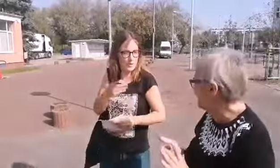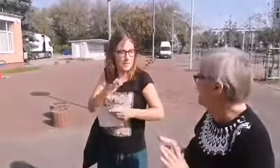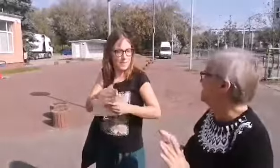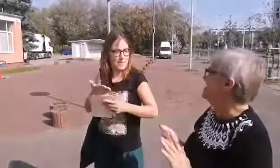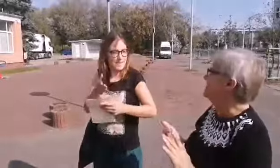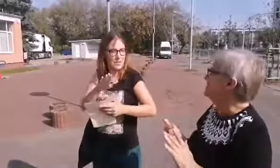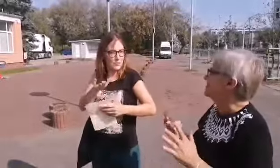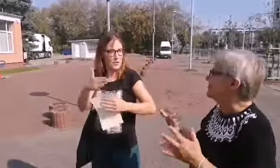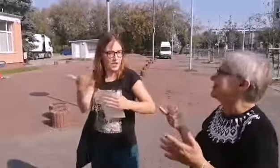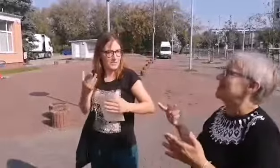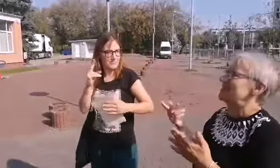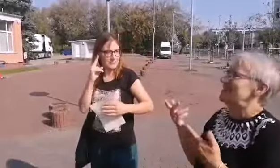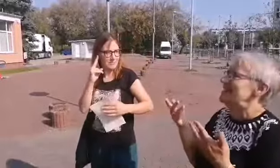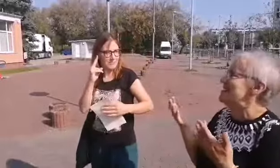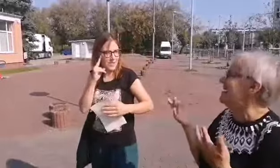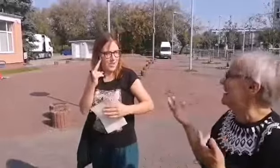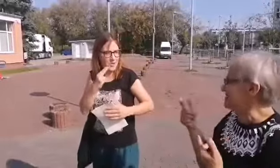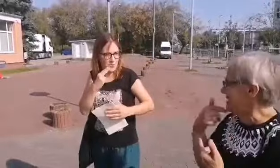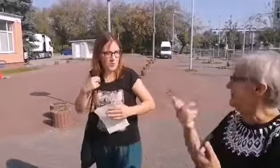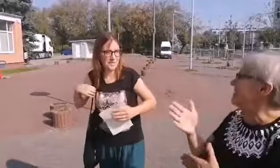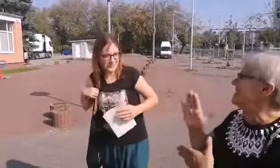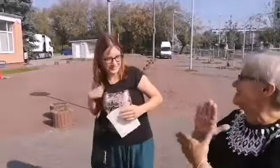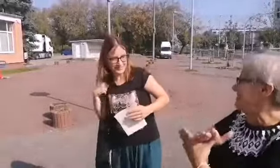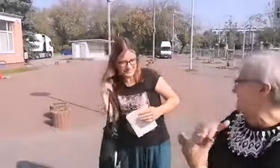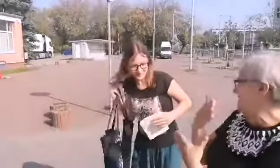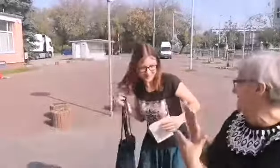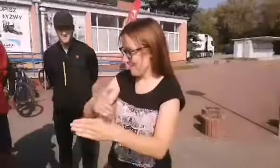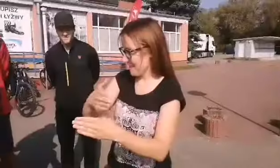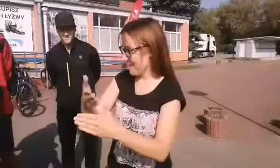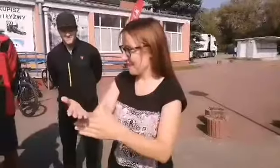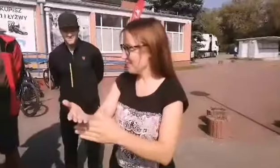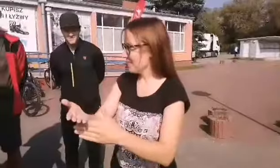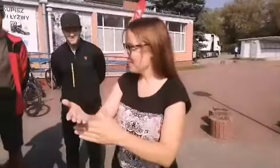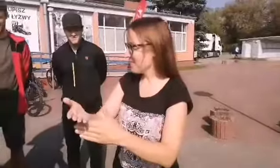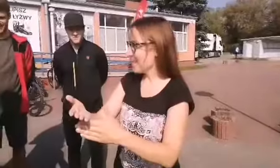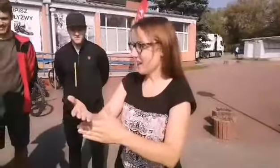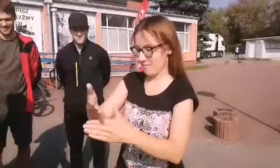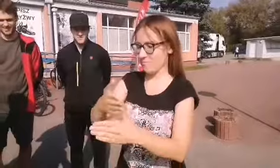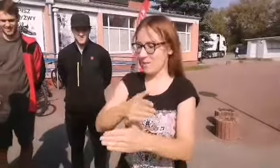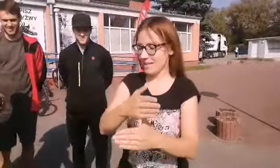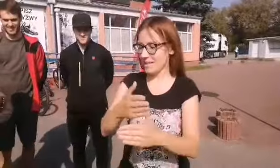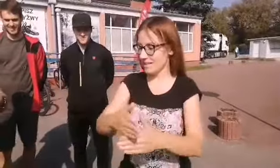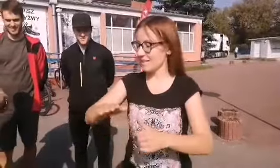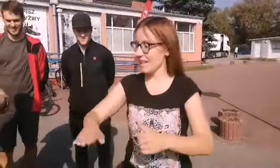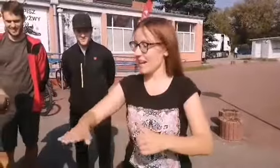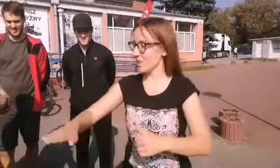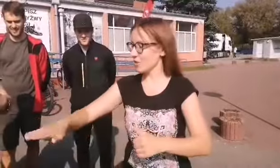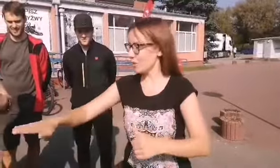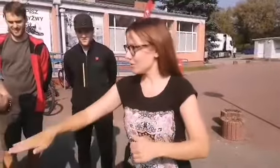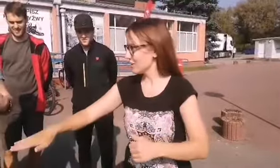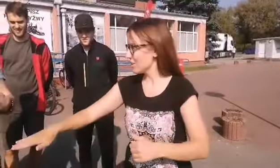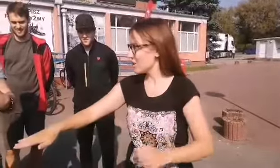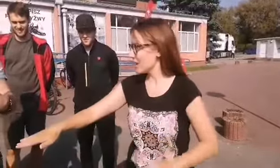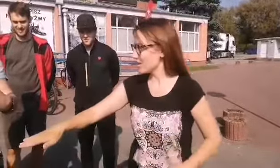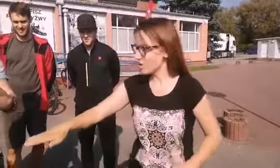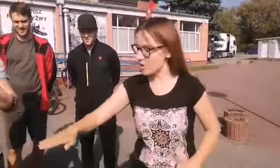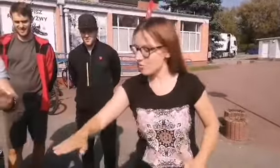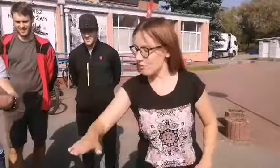polskim, międzynarodowy dzień? First in Polish Ale tylko raz Tak, międzynarodowy, trzy rachy, trzy